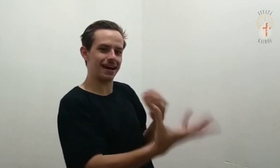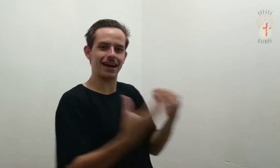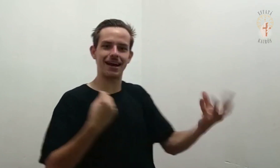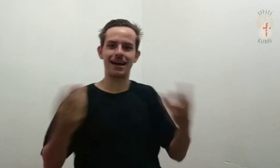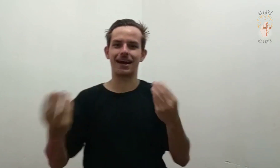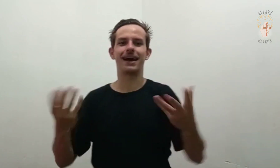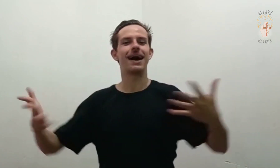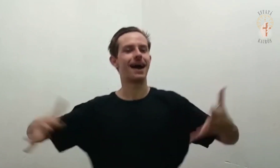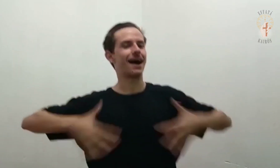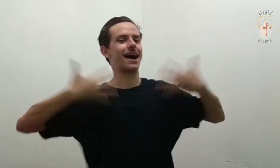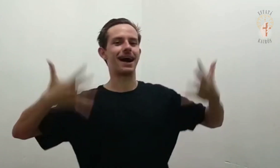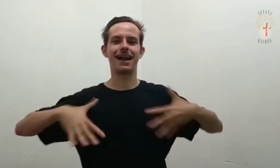despojos.